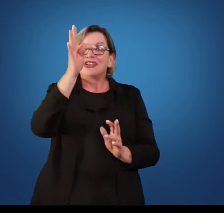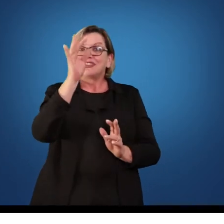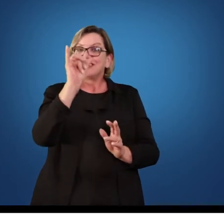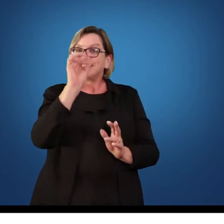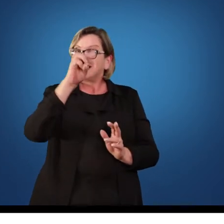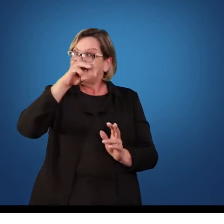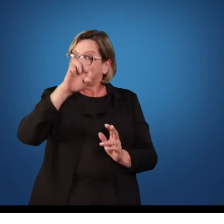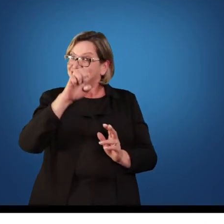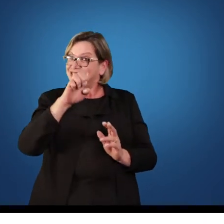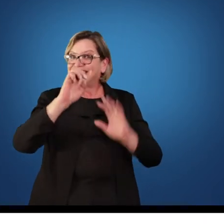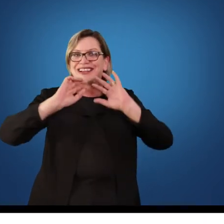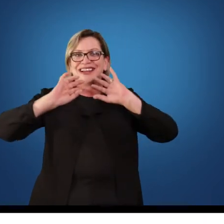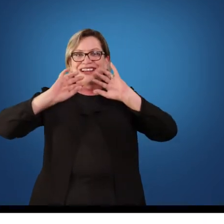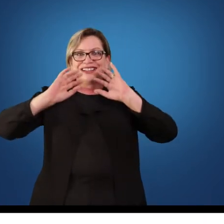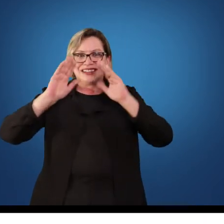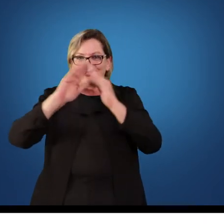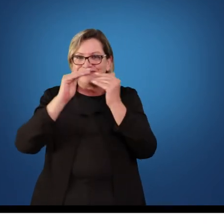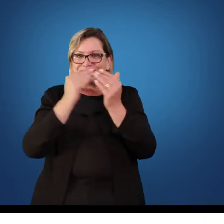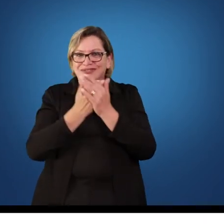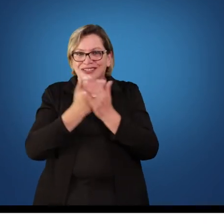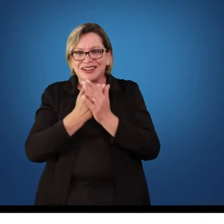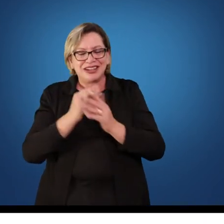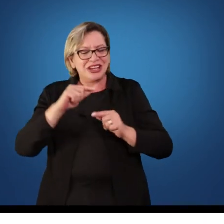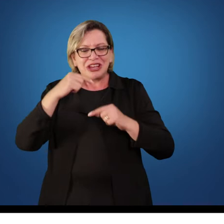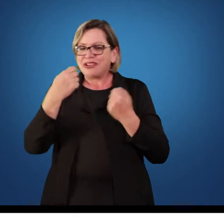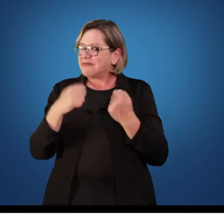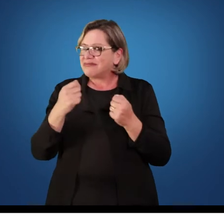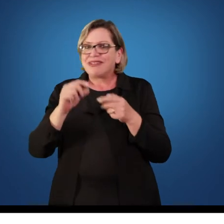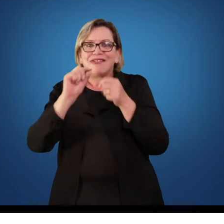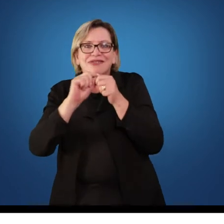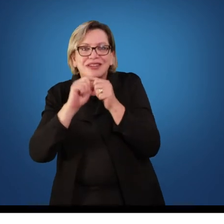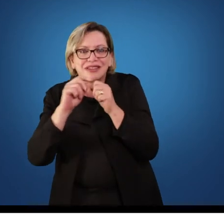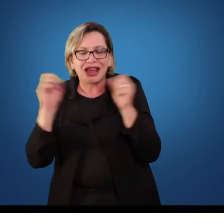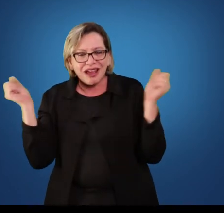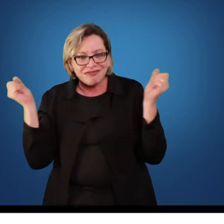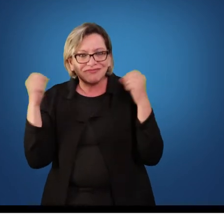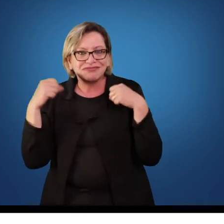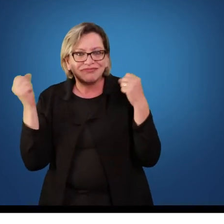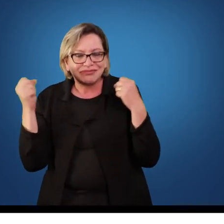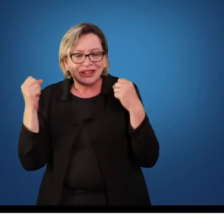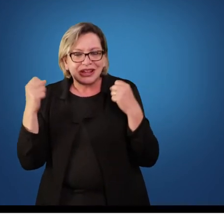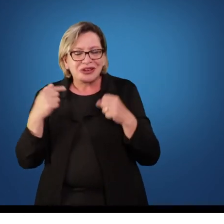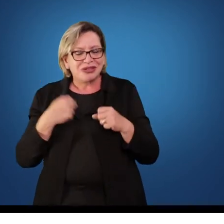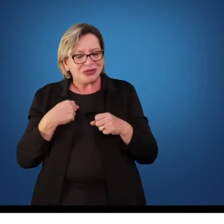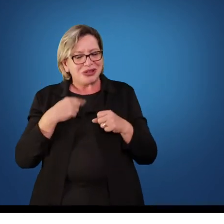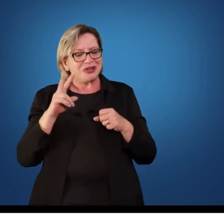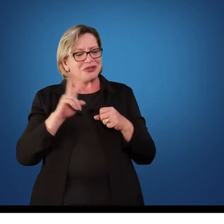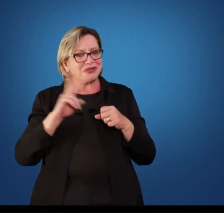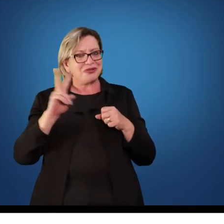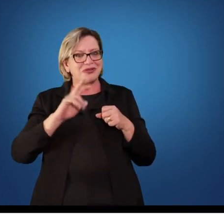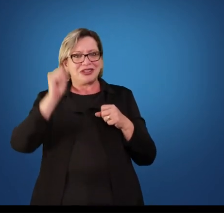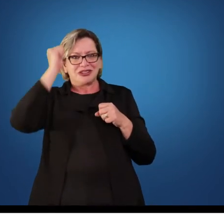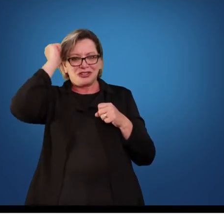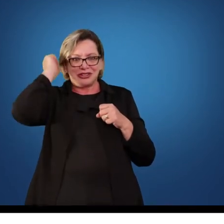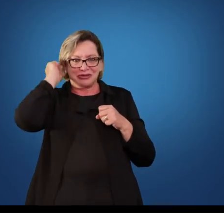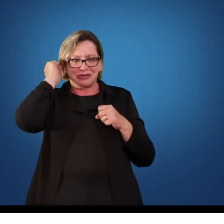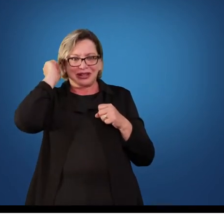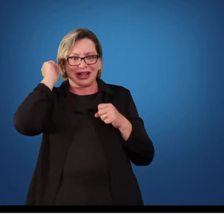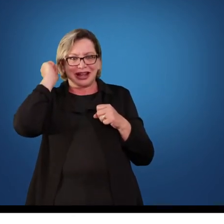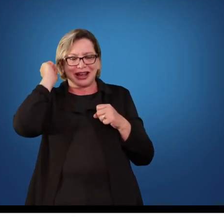muitas vezes eram dispensados da aula de Educação Física. Então quando eu fiz o meu vestibular, o meu receio era não passar no vestibular